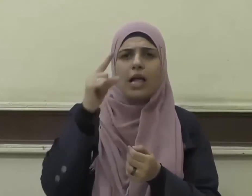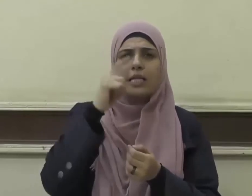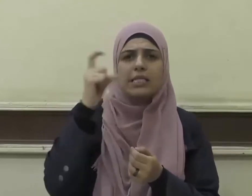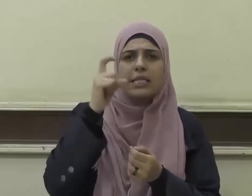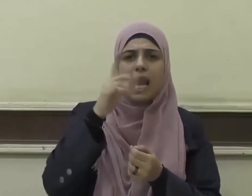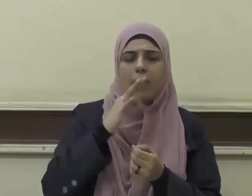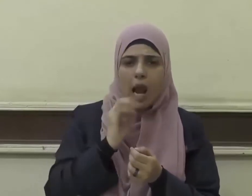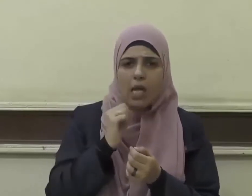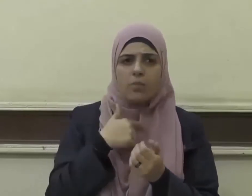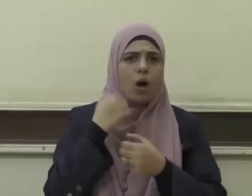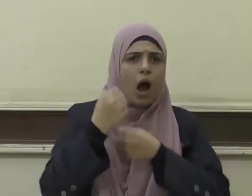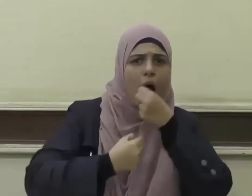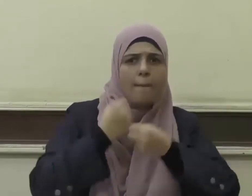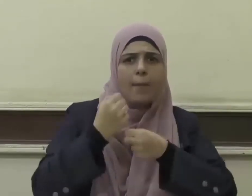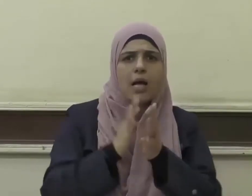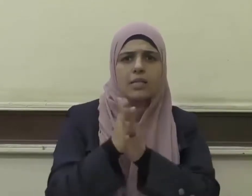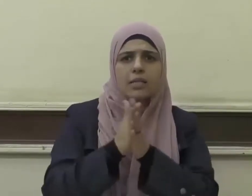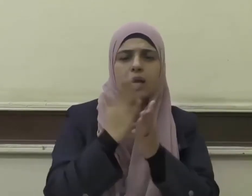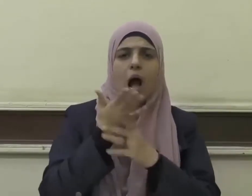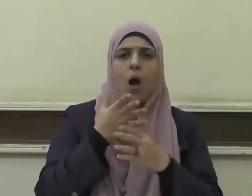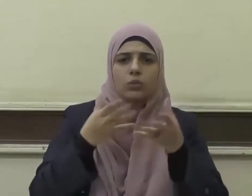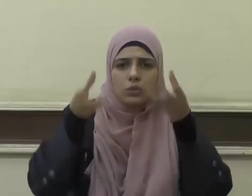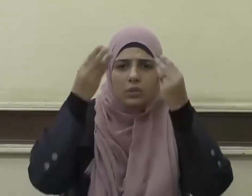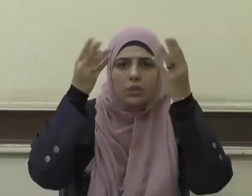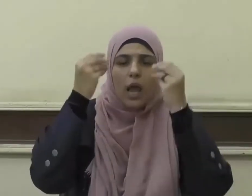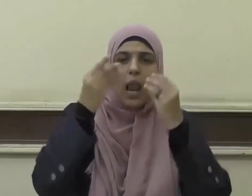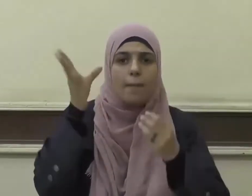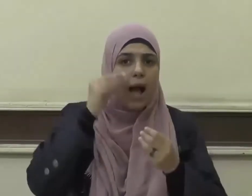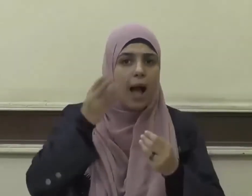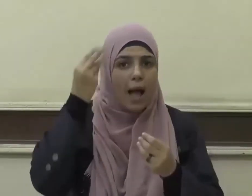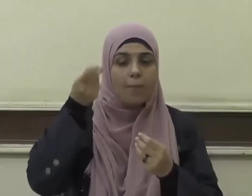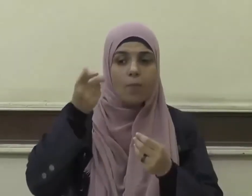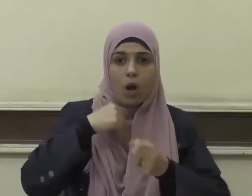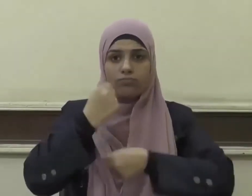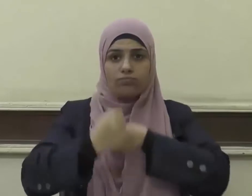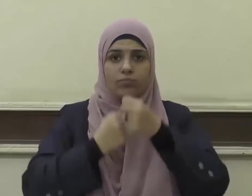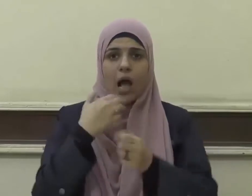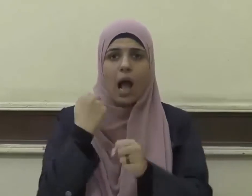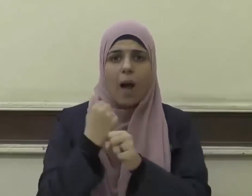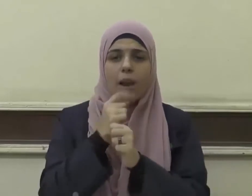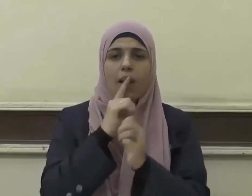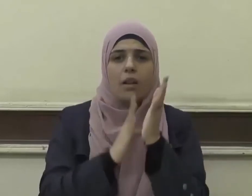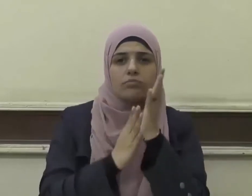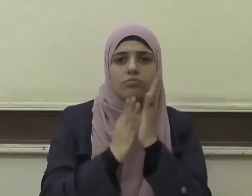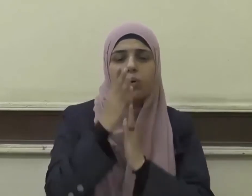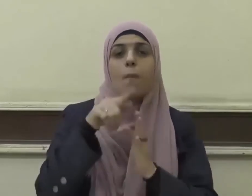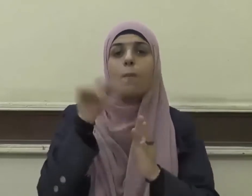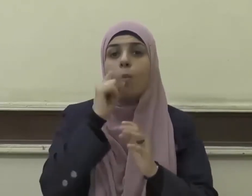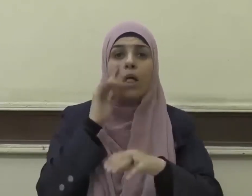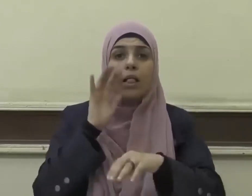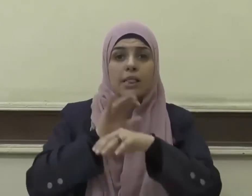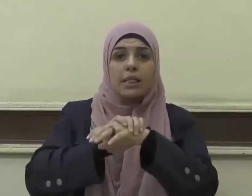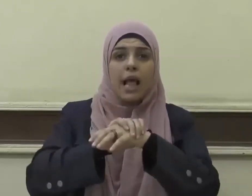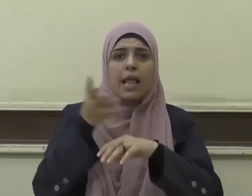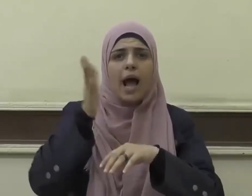وحث على الجد والاجتهاد في تحصيله ولا أدل على ذلك من أن